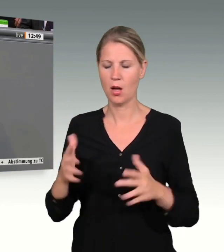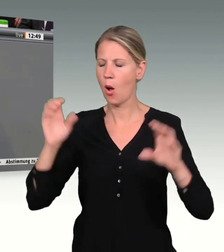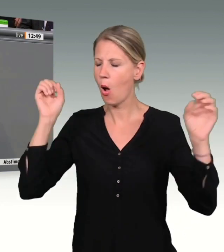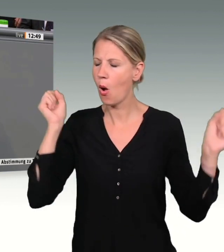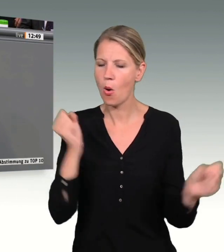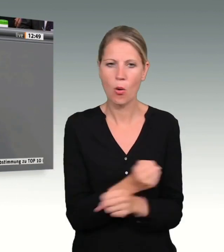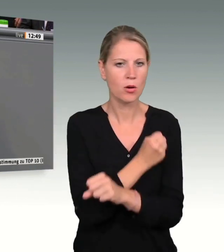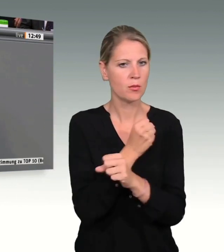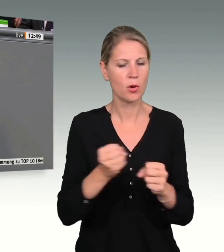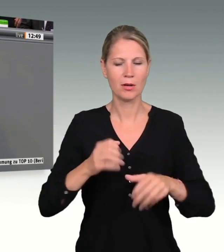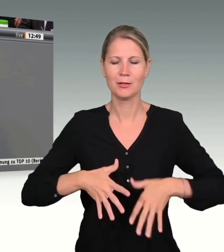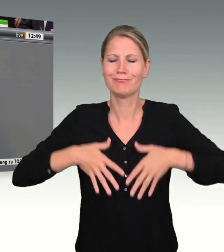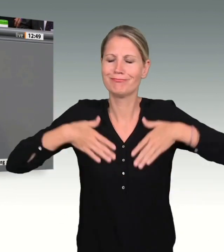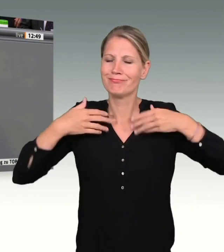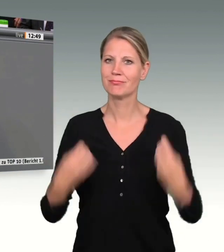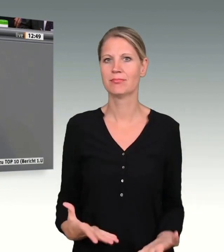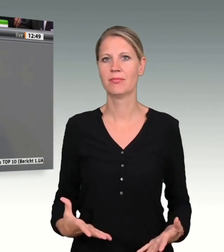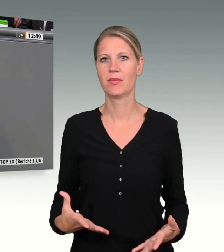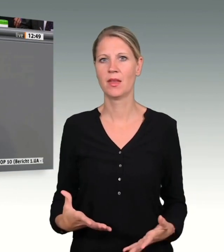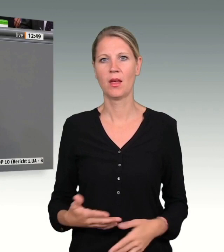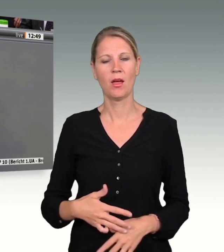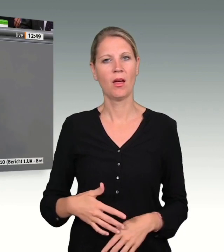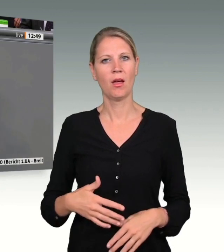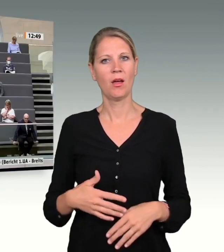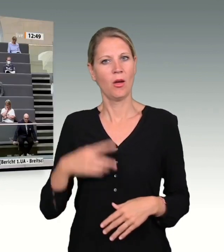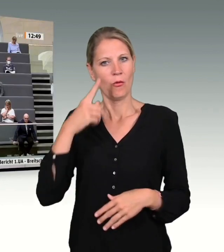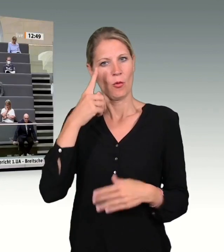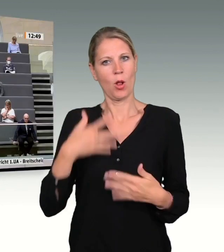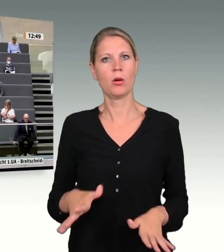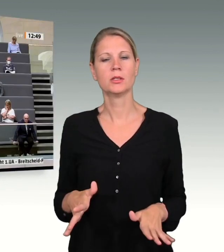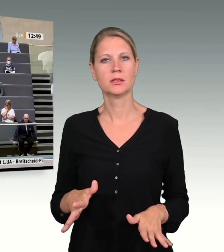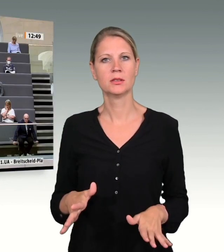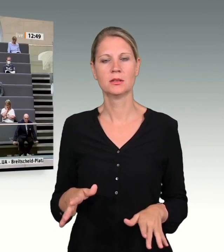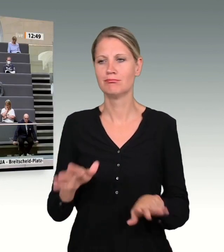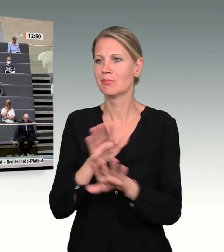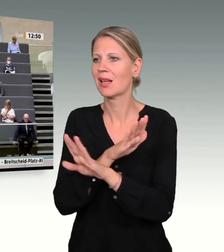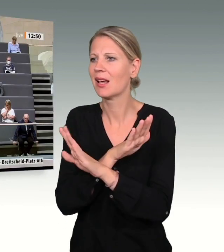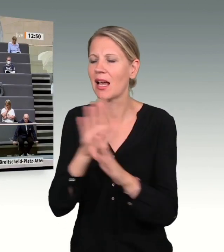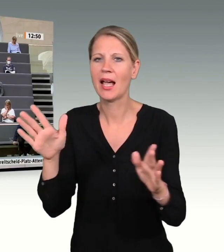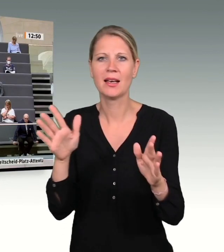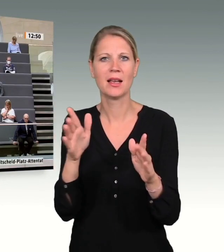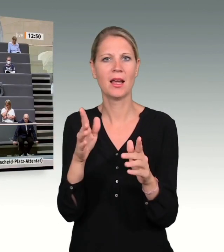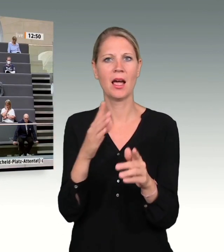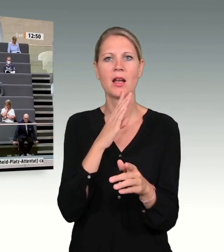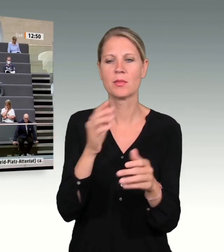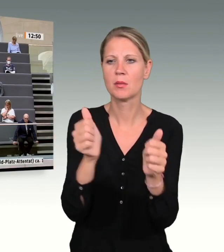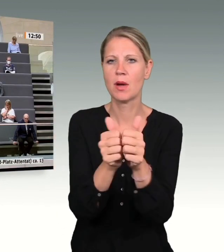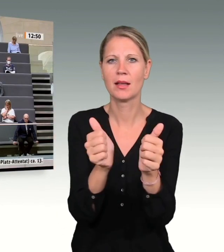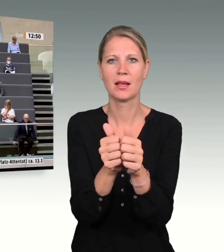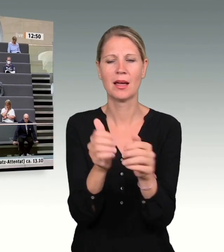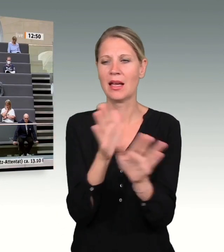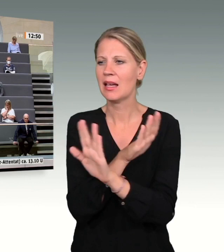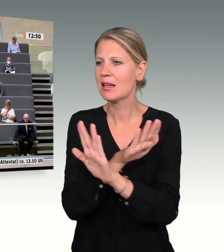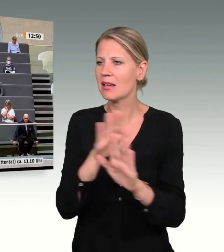Wenn es keine Ansprechpartner gab, keine Informationen und manche Angehörige als allererstes vom Staat